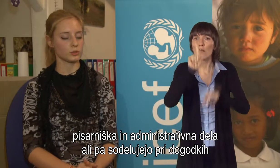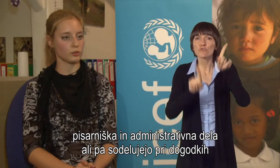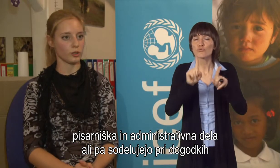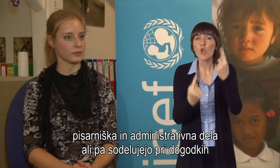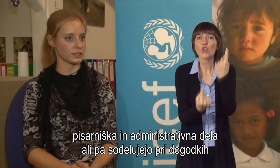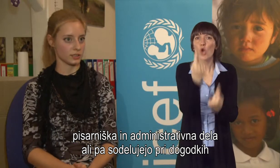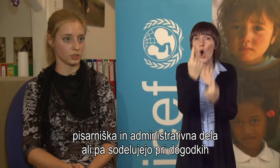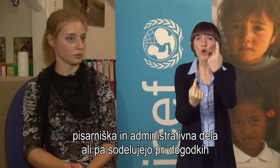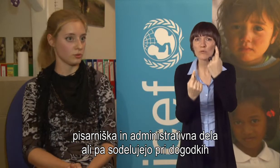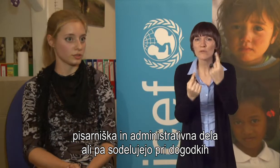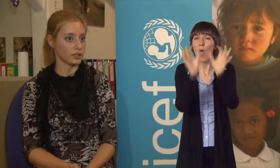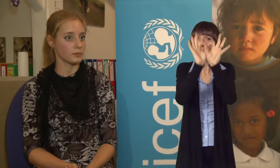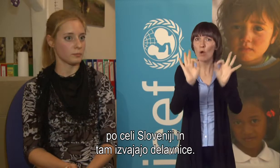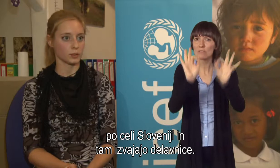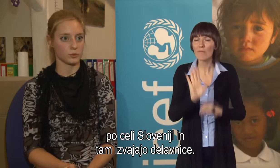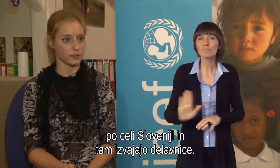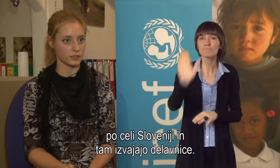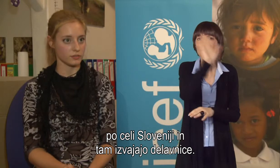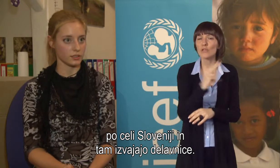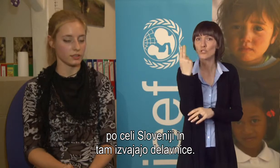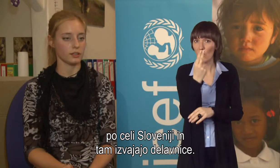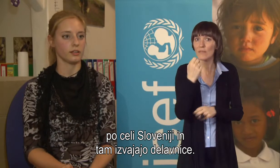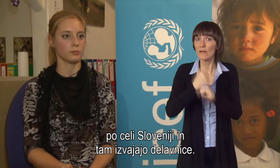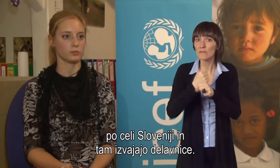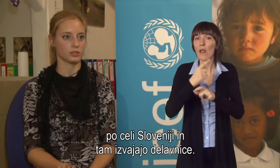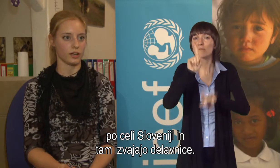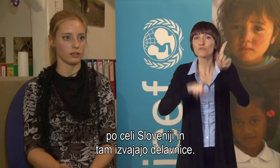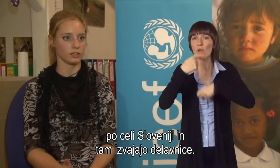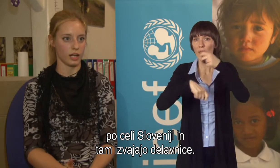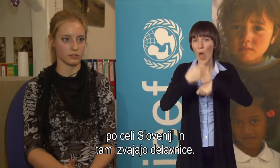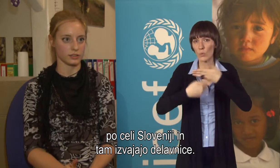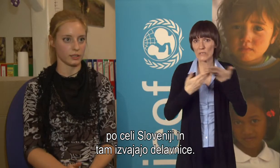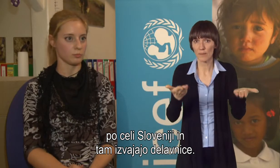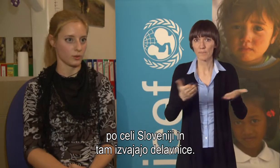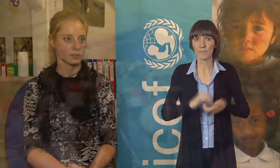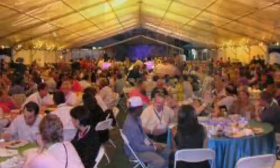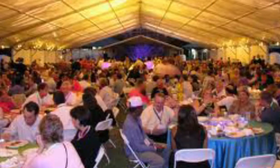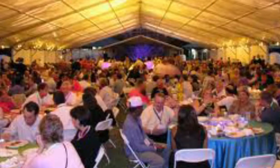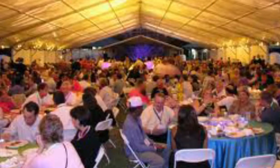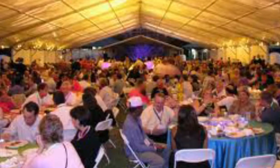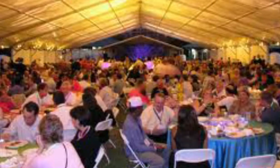Tudi sodelujejo pri različnih dogodkih, pač po celi Sloveniji in pa tudi izvajajo delavnice.